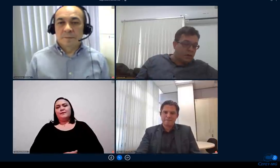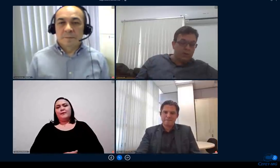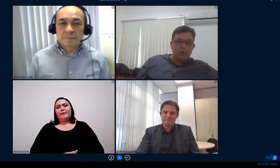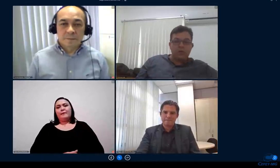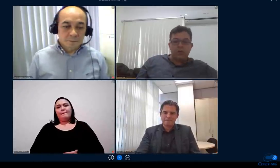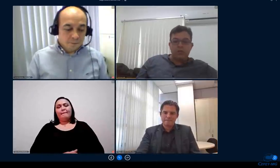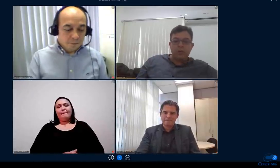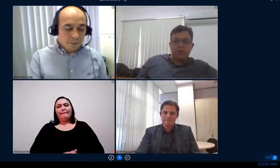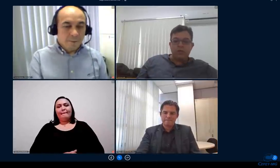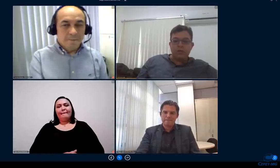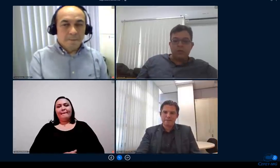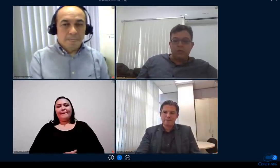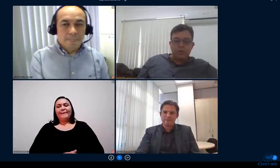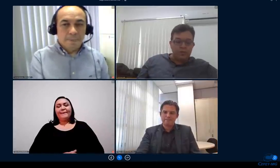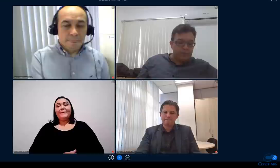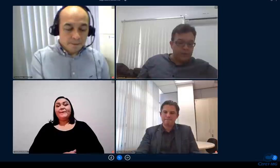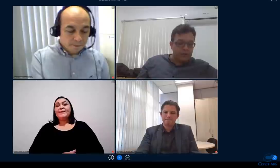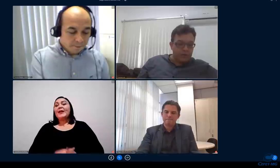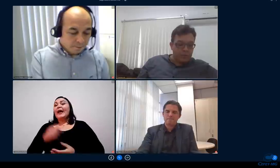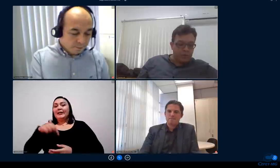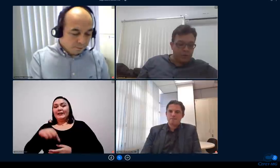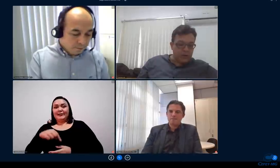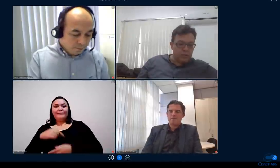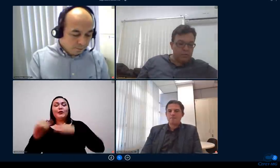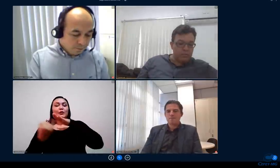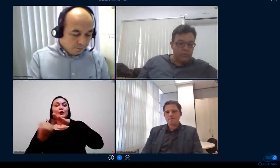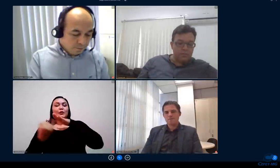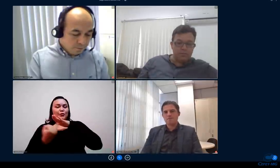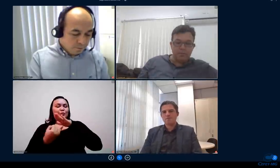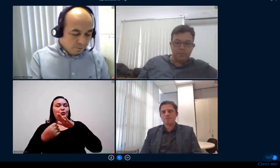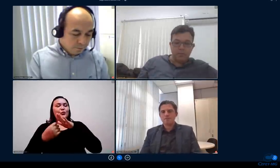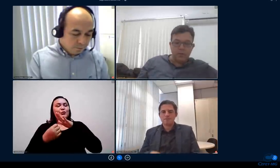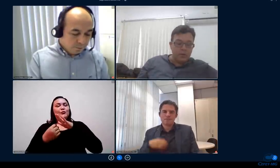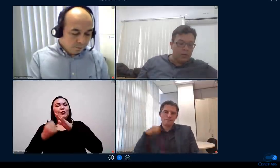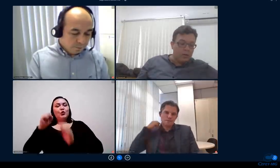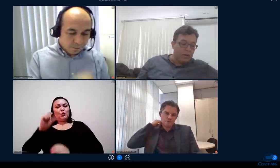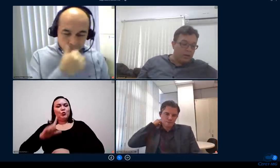o curso de Minas como eu já havia mencionado né